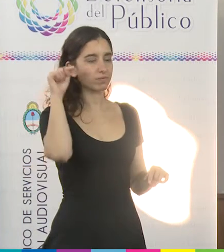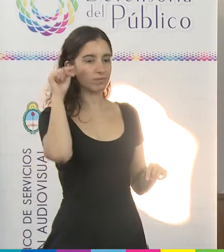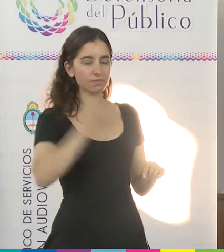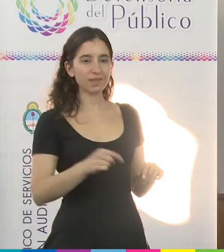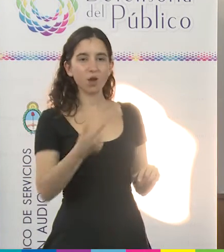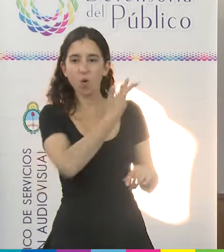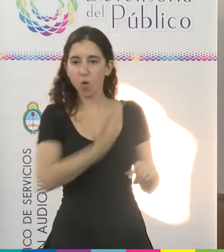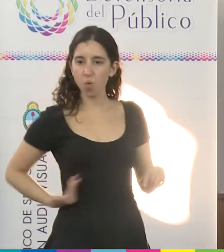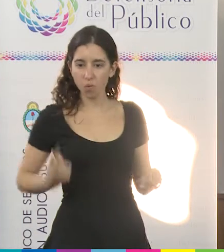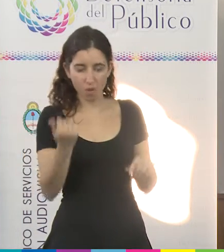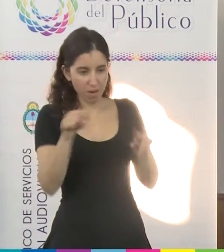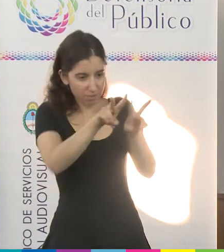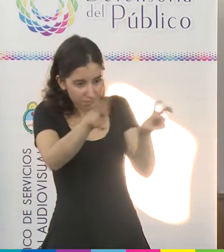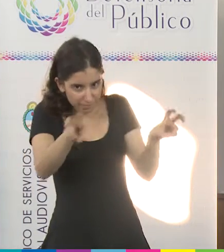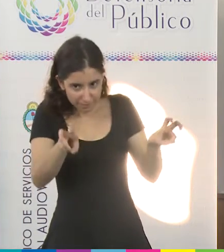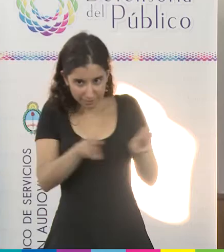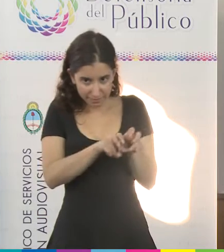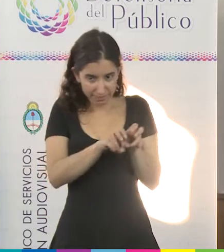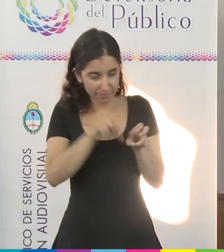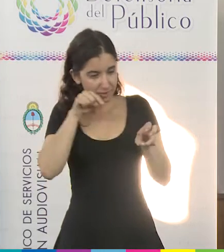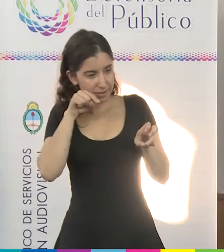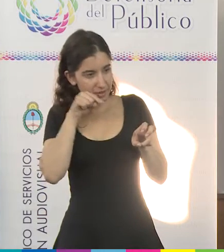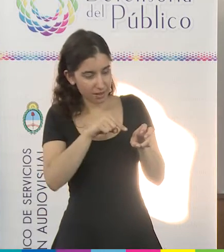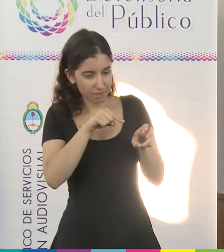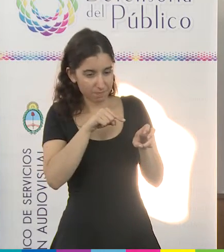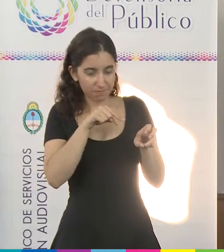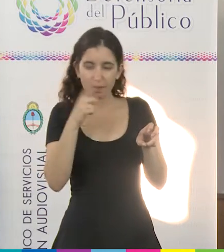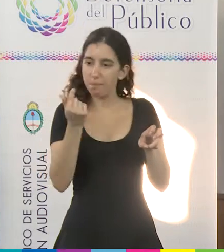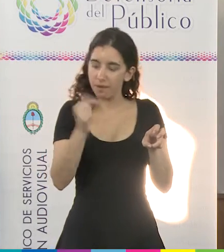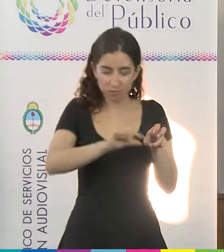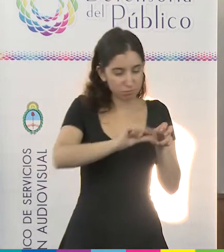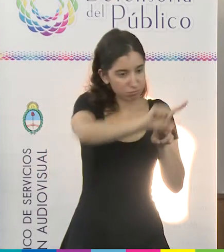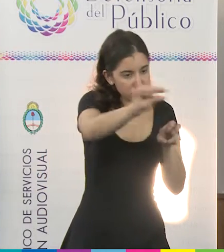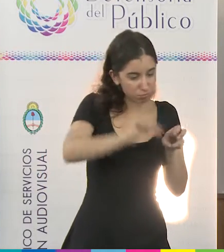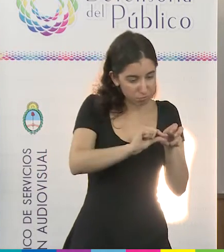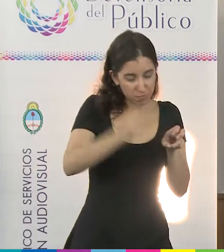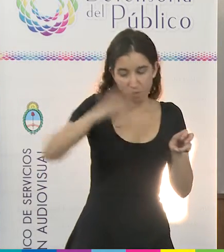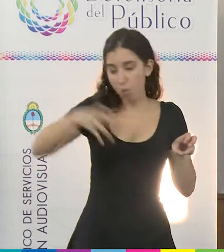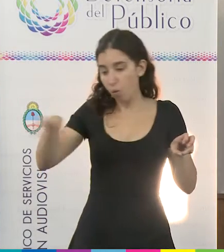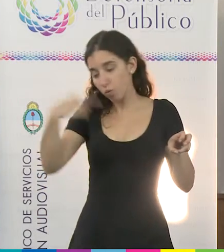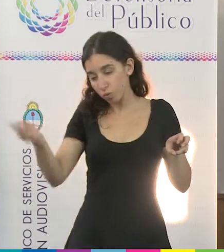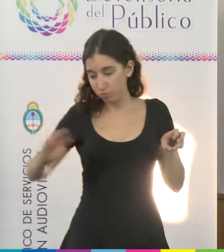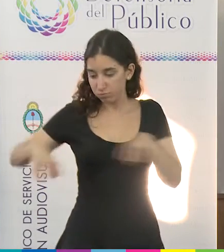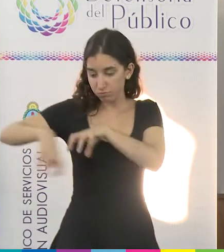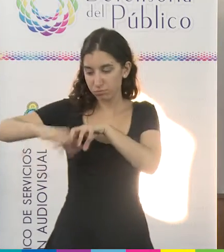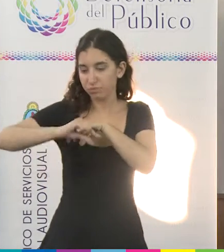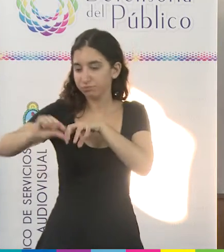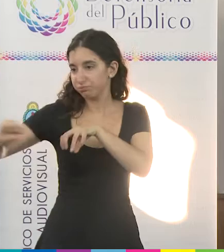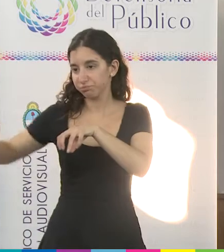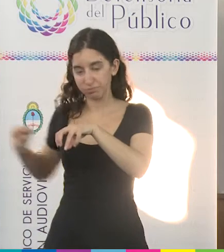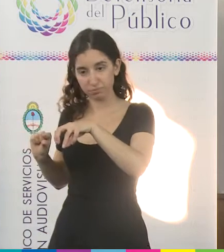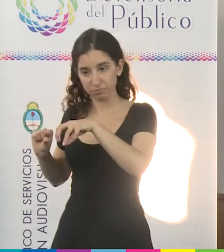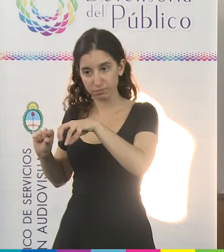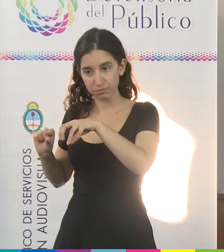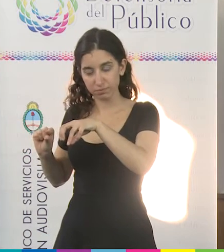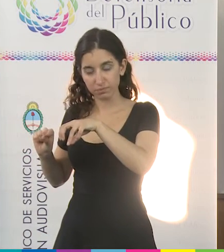quien recaude y el organismo que corresponda quien distribuya. Utilizando como